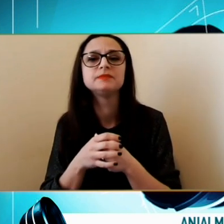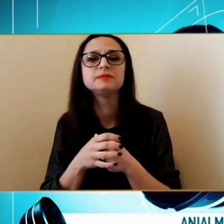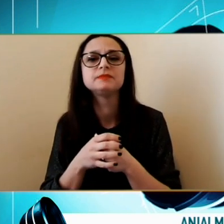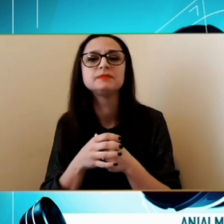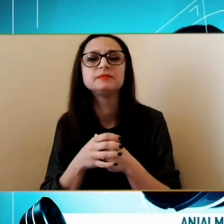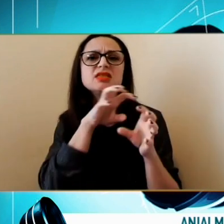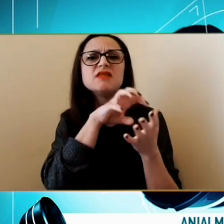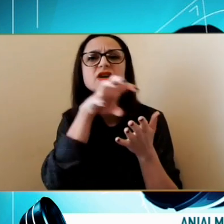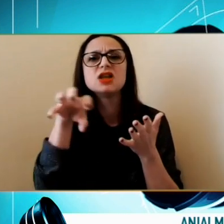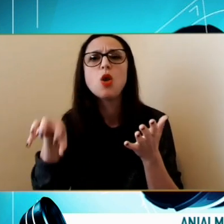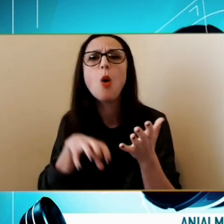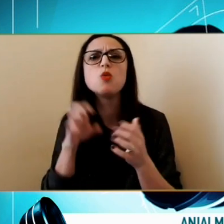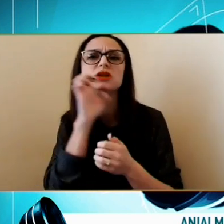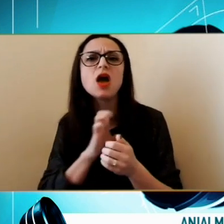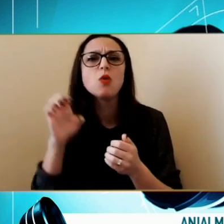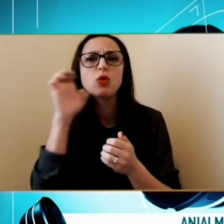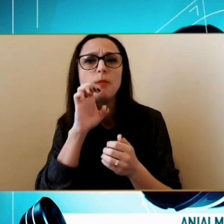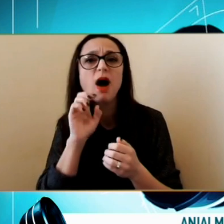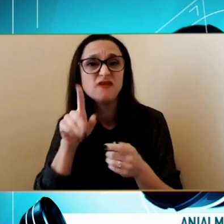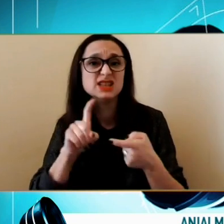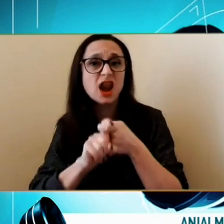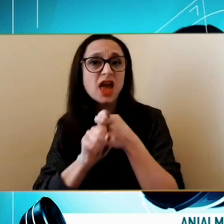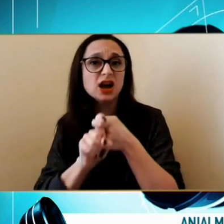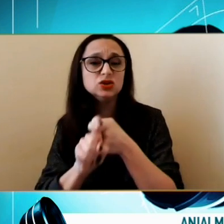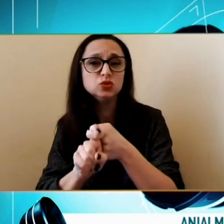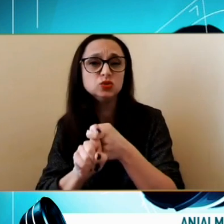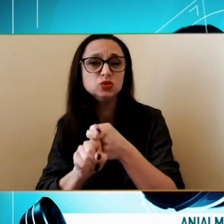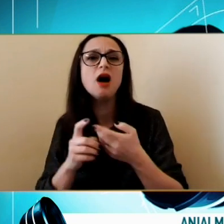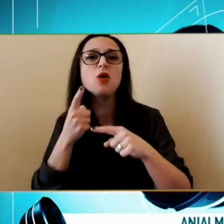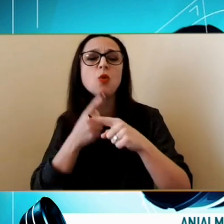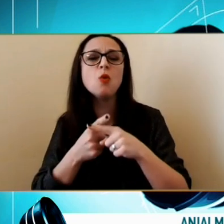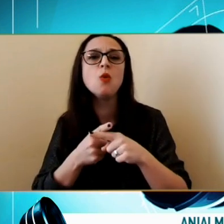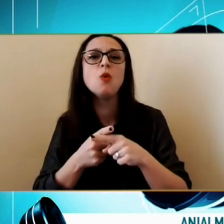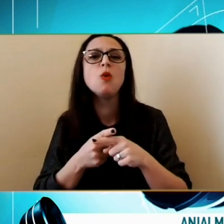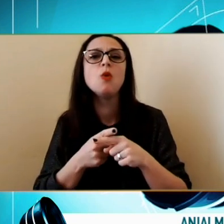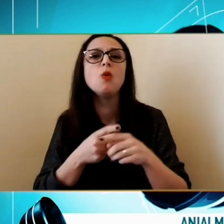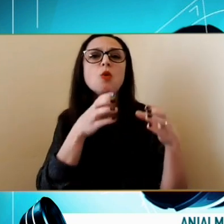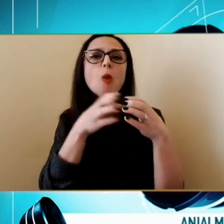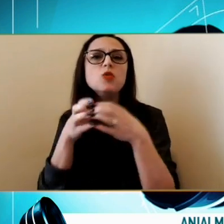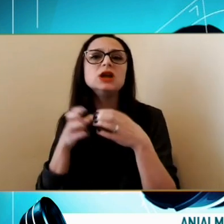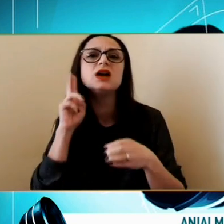locuri ale Europei Și nu numai Ați avut Ați păstrat Astfel de De legături